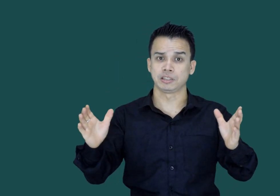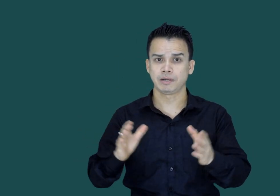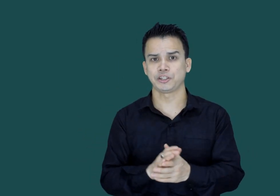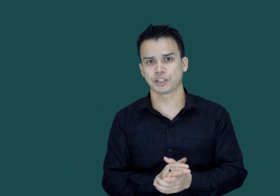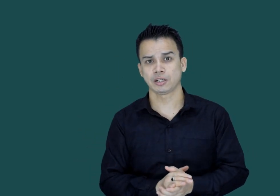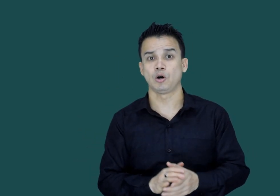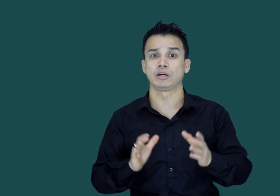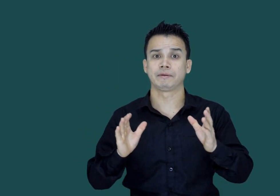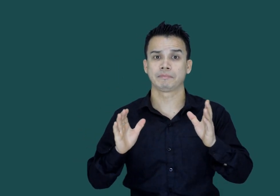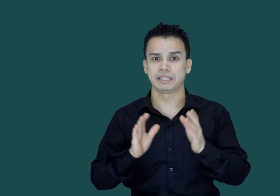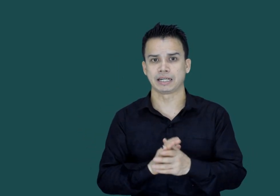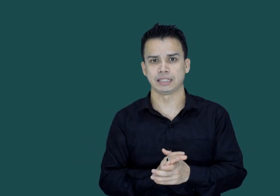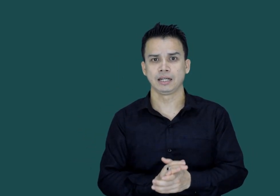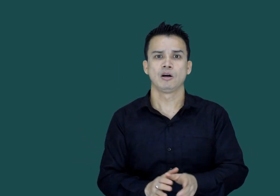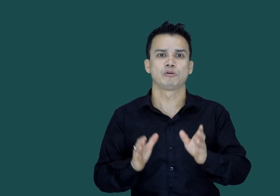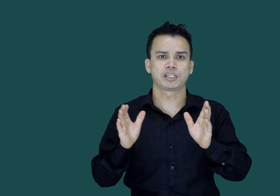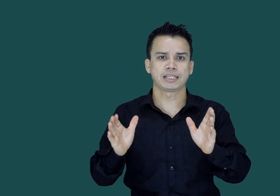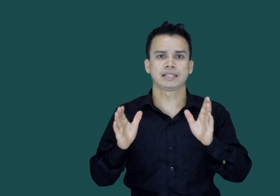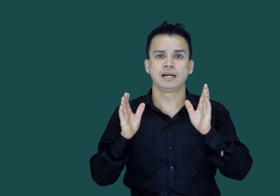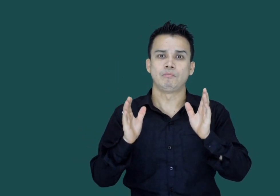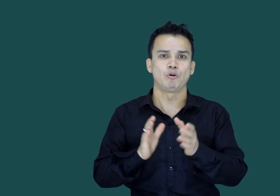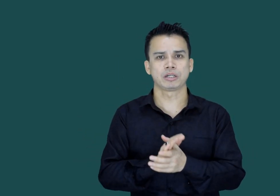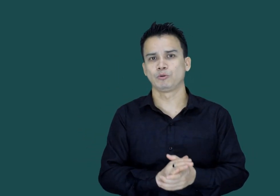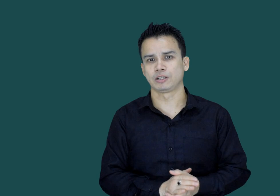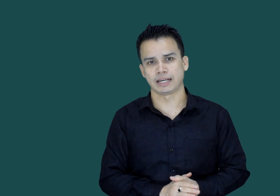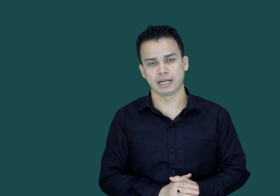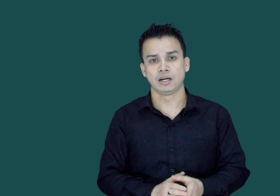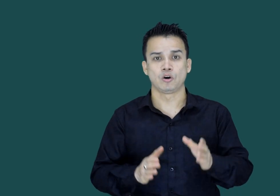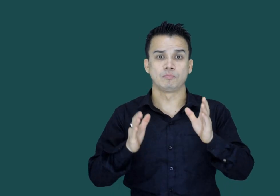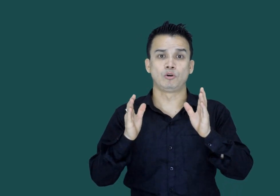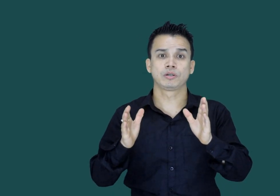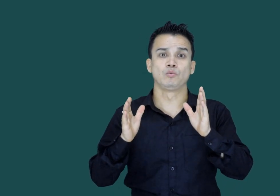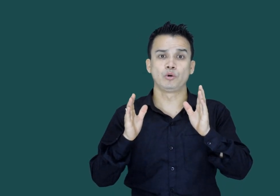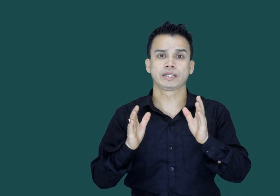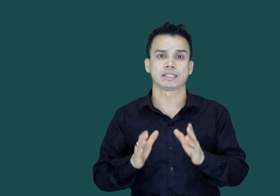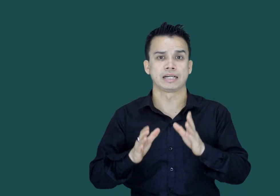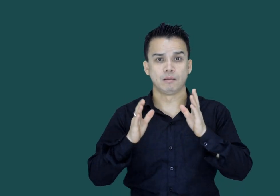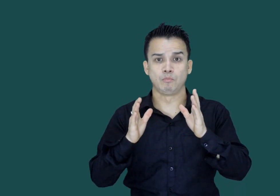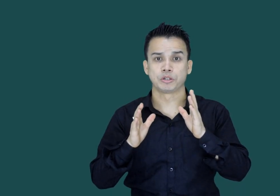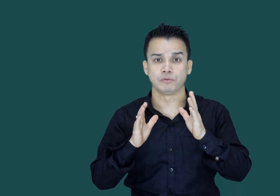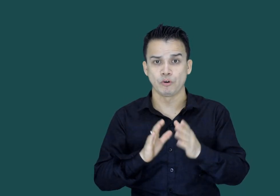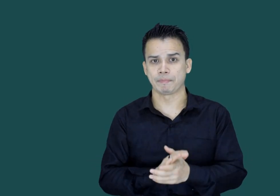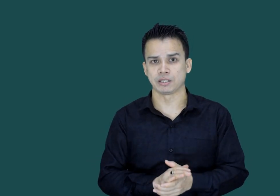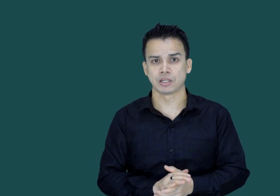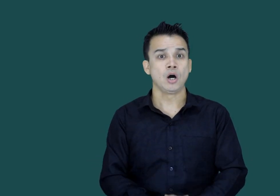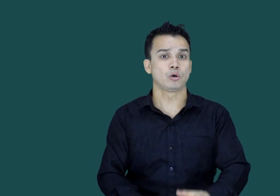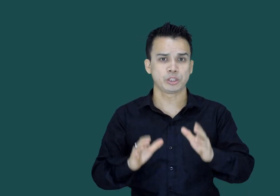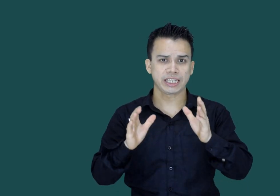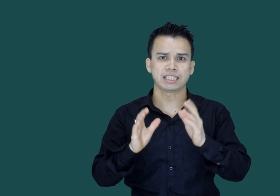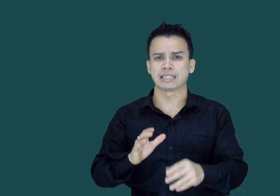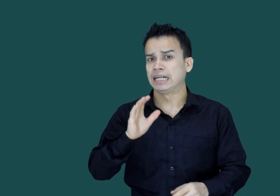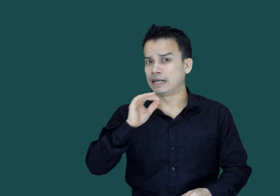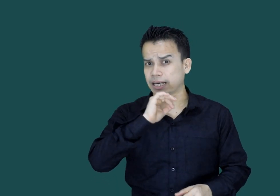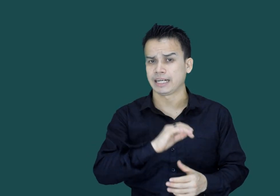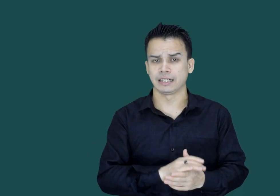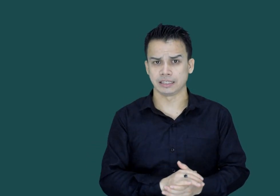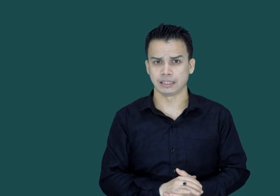سیولیزیشن اور ڈیولیمنٹ آئی اور اس کے ساتھ مورڈن وولڈ آیا اور مورڈن وولڈ کے ساتھ مورڈن ویپنز اور اسی کے ساتھ لڑائیاں لڑی گئی